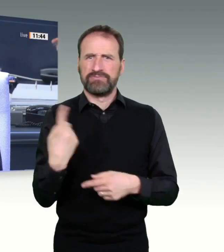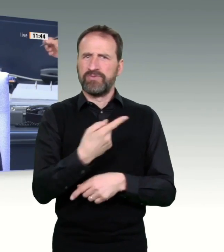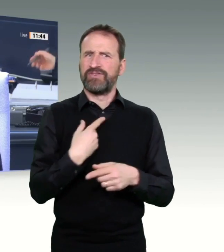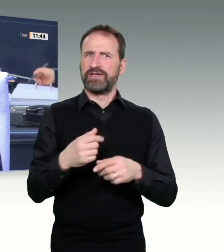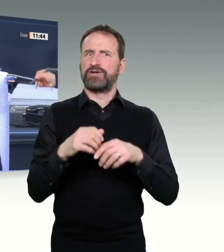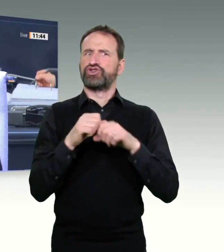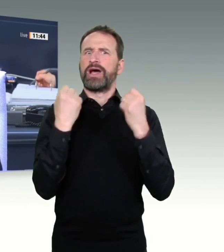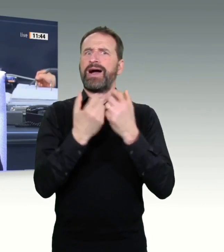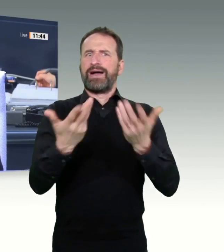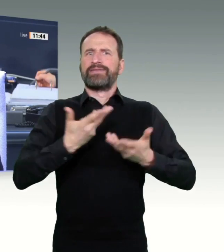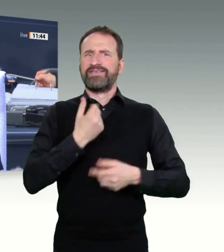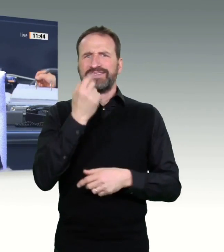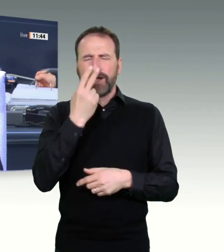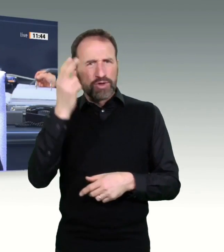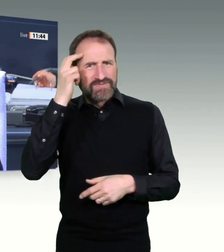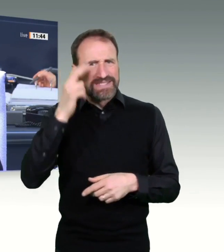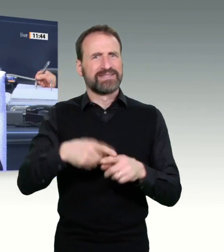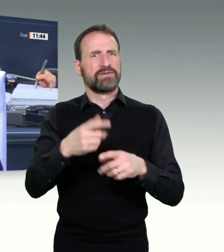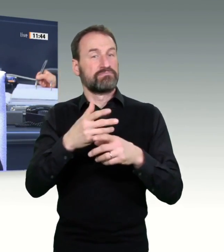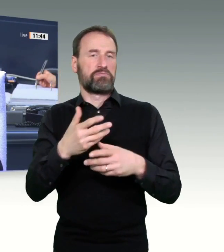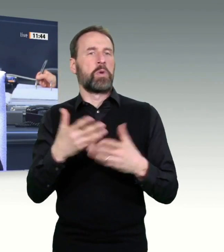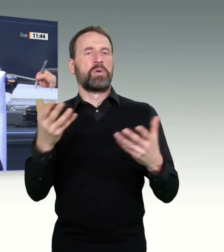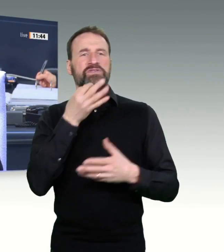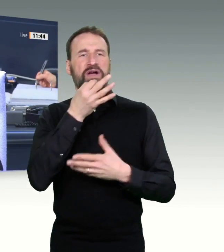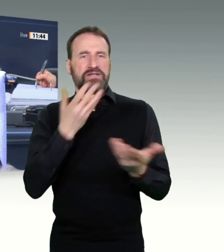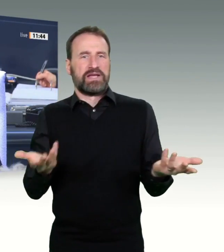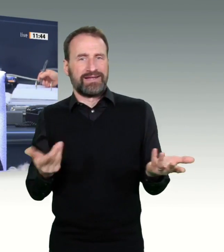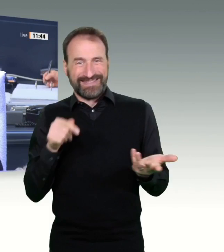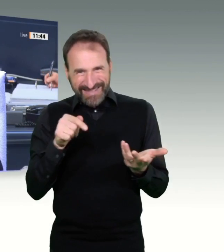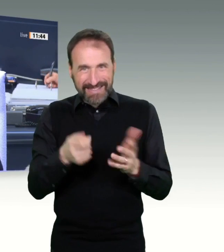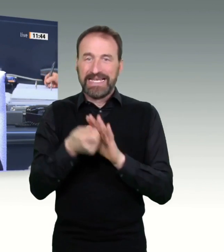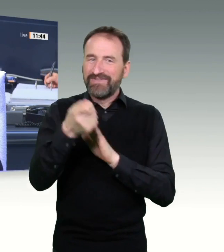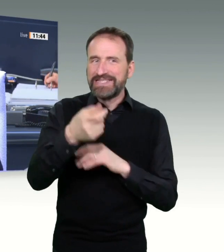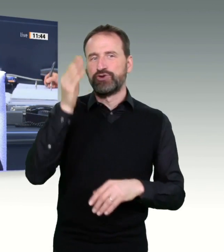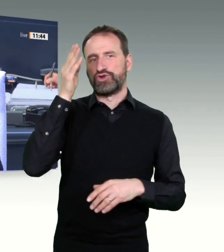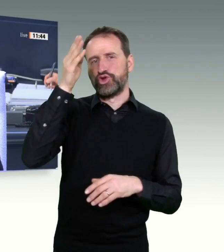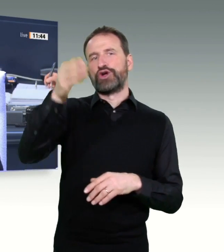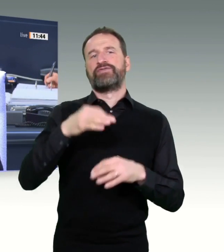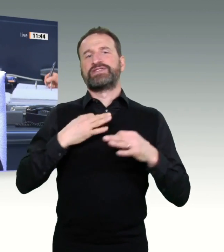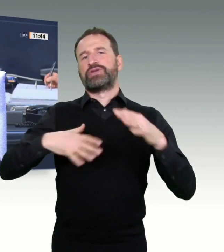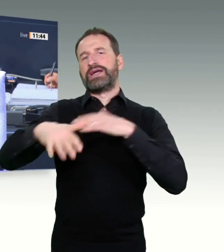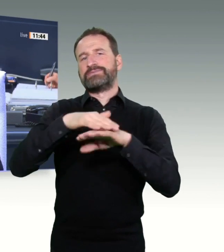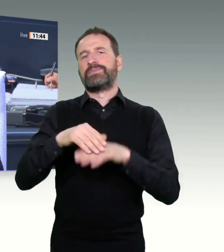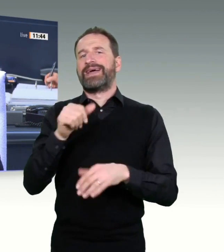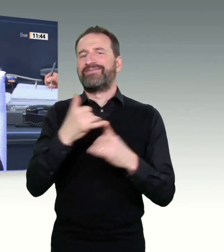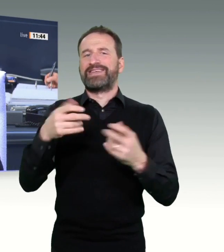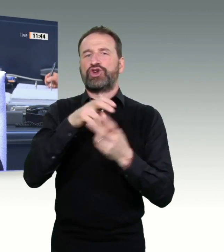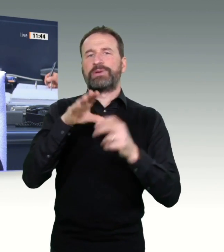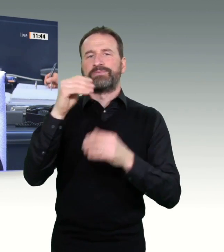auf Drucksache 19 27 184 an den Ausschuss für Gesundheit vorgeschlagen. Weitere Vorschläge